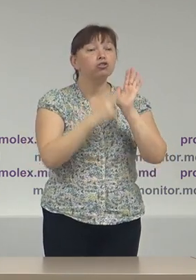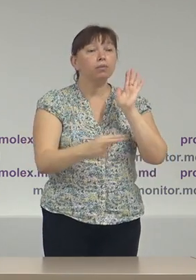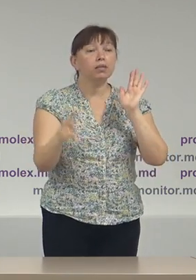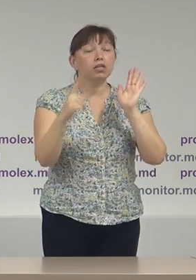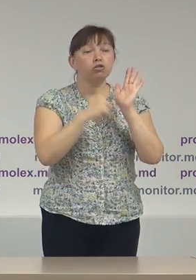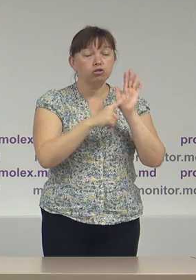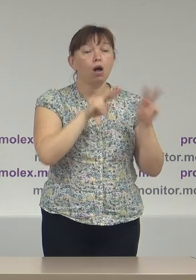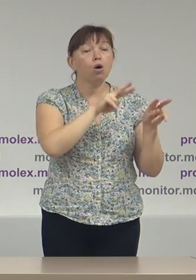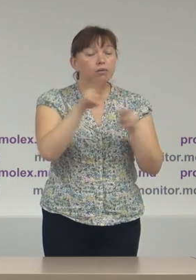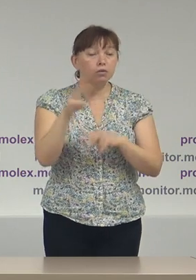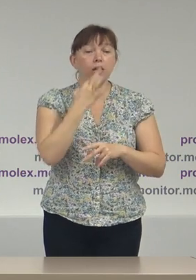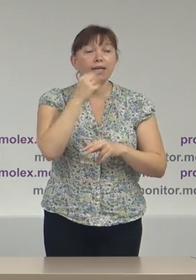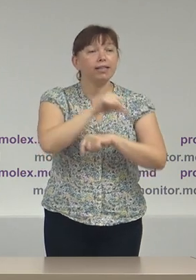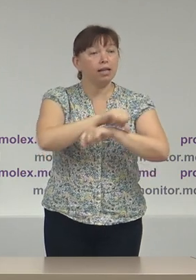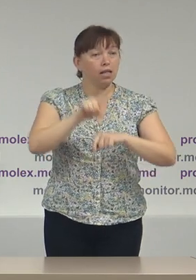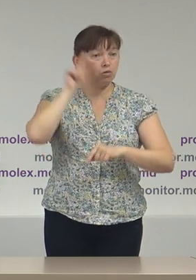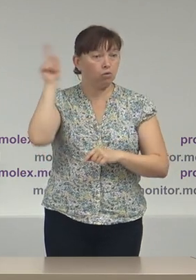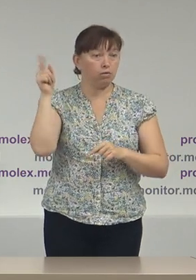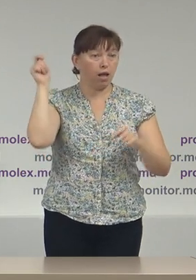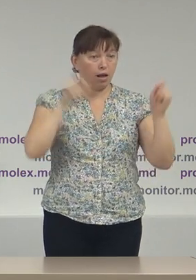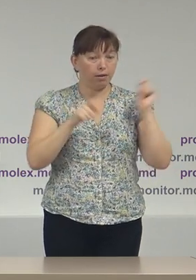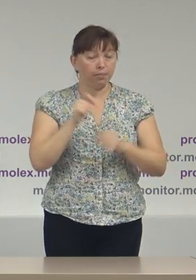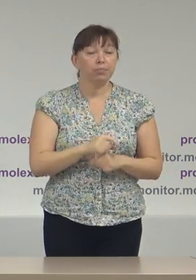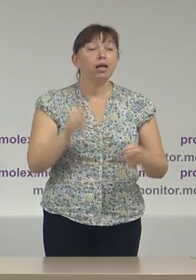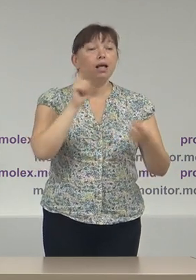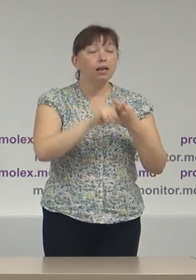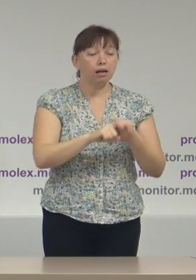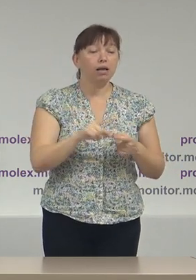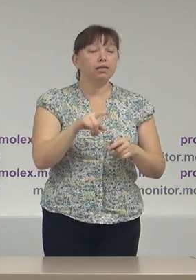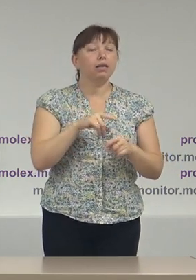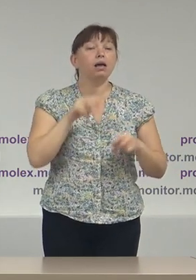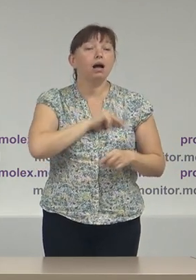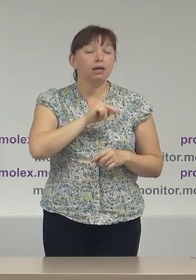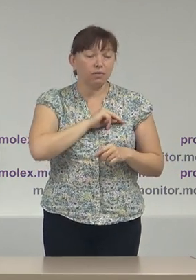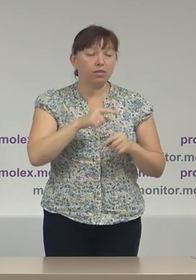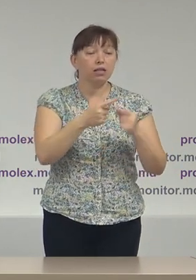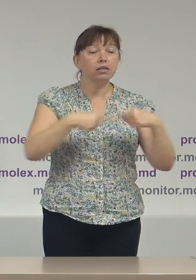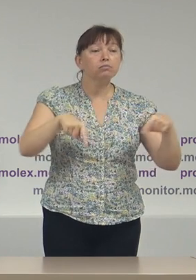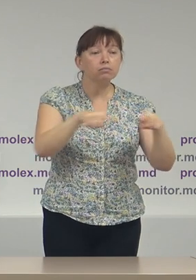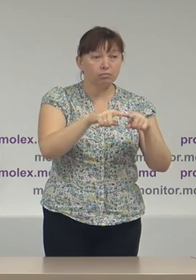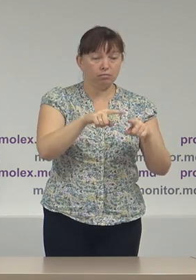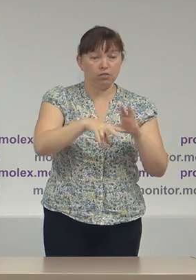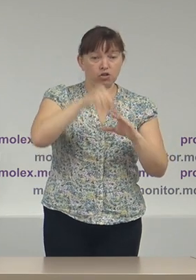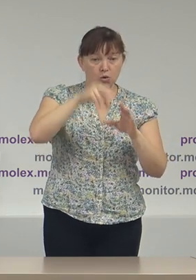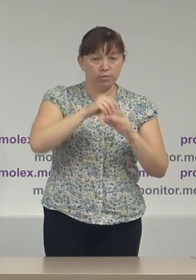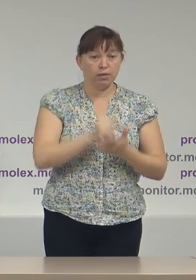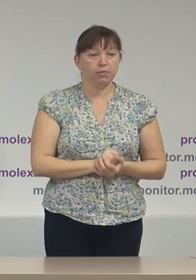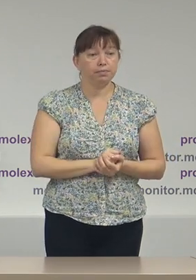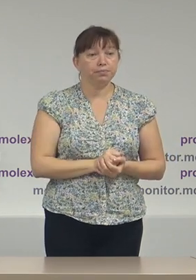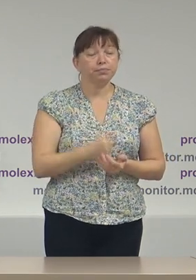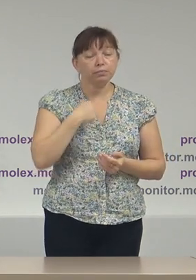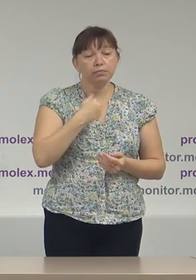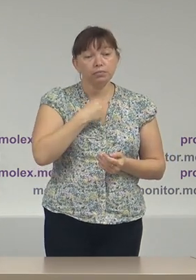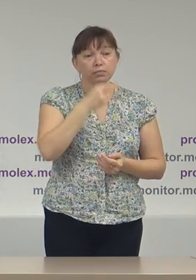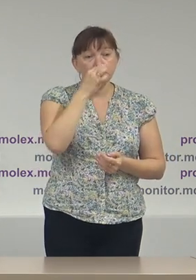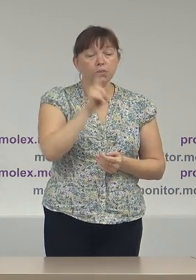observatori internaționali. Legat de activitatea Consiliilor Electorale de Circunscripție, în primul rând trebuie să sublinem